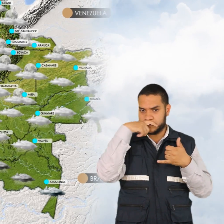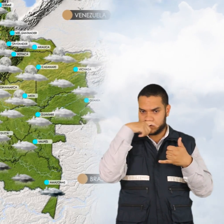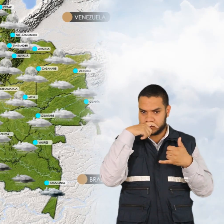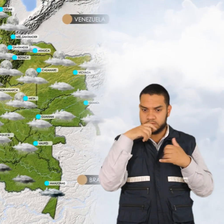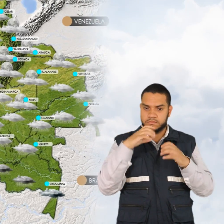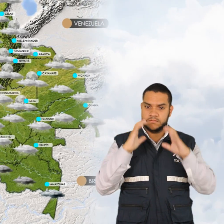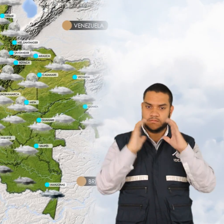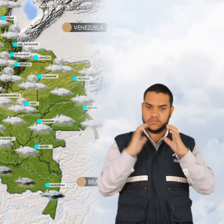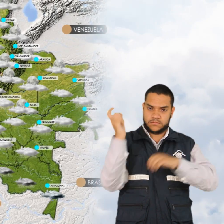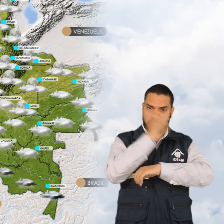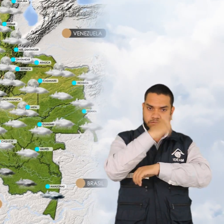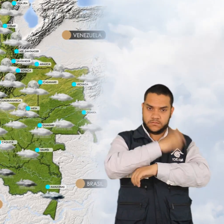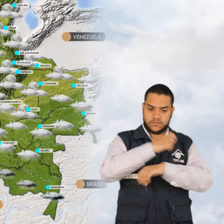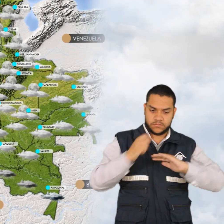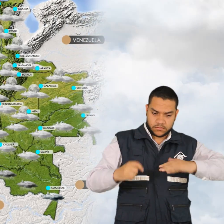Caquetá y del Putumayo.